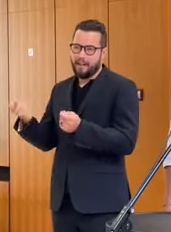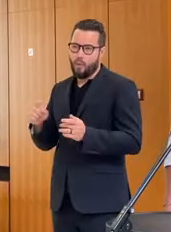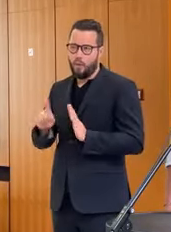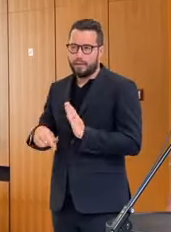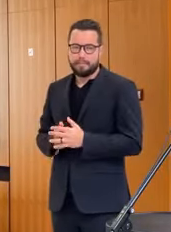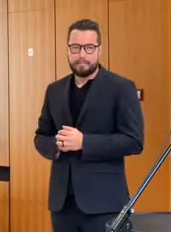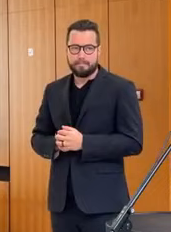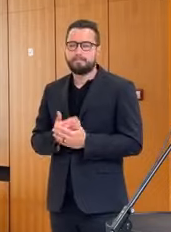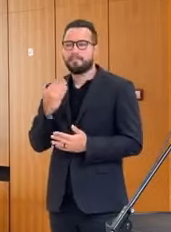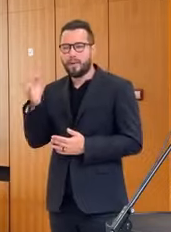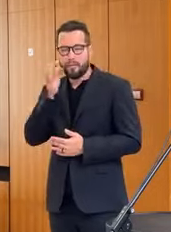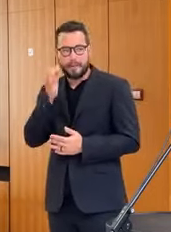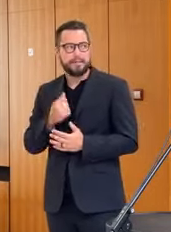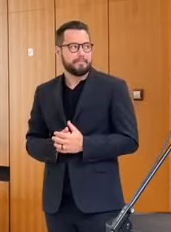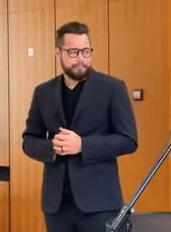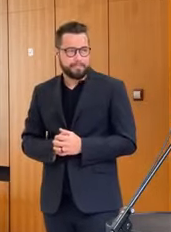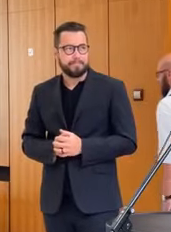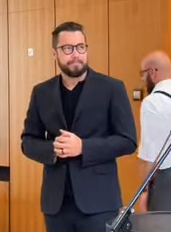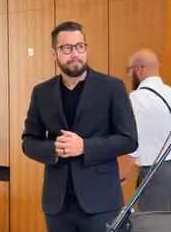Ďakujeme. Ďakujeme pekne.